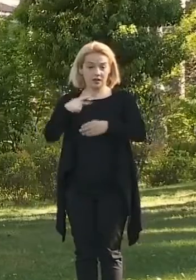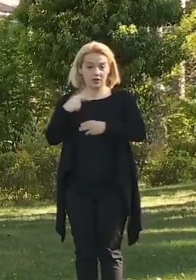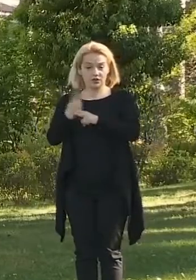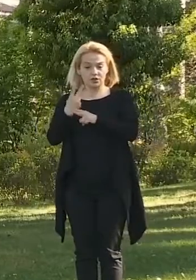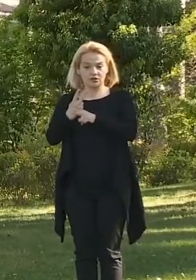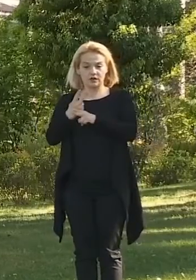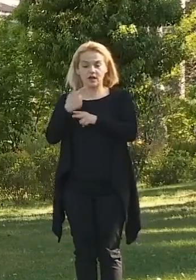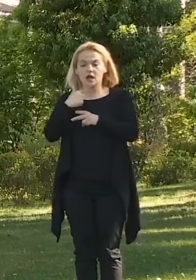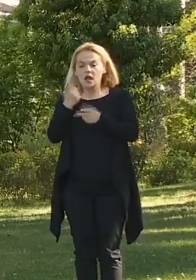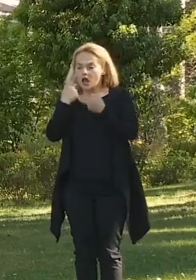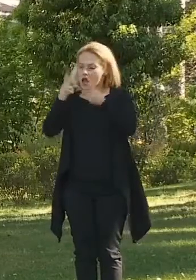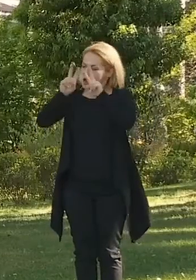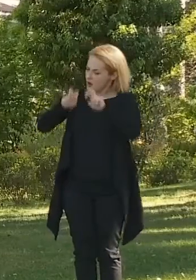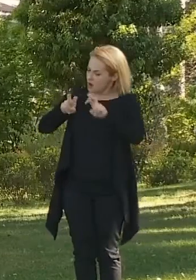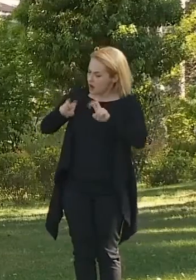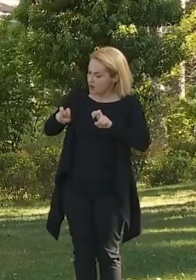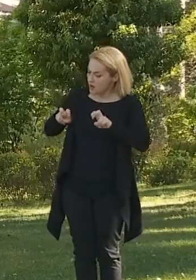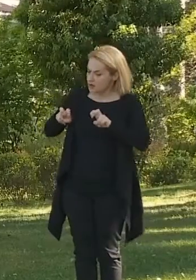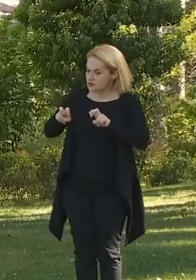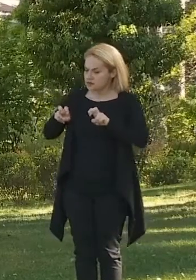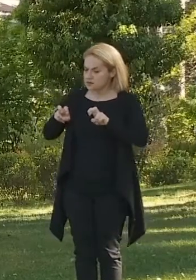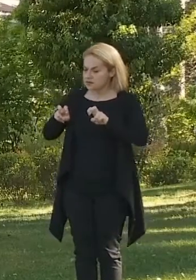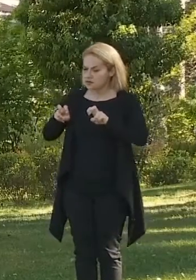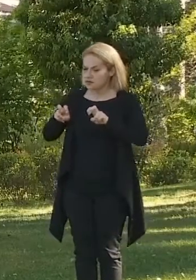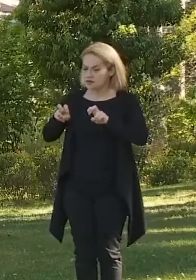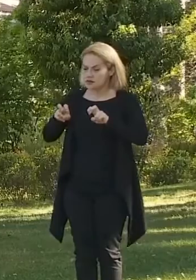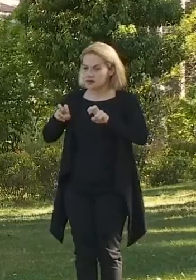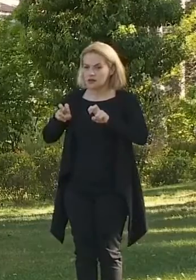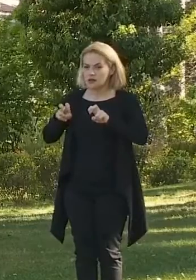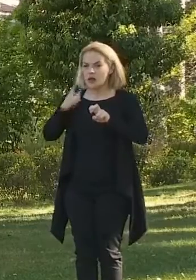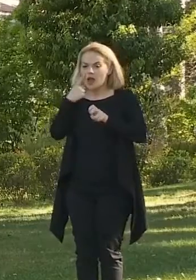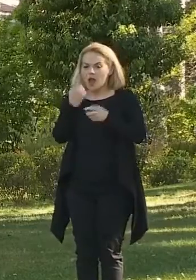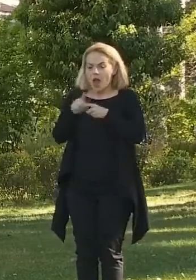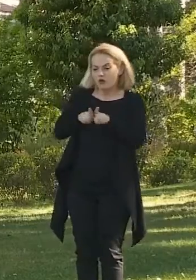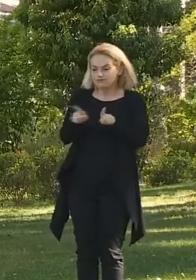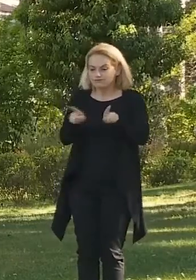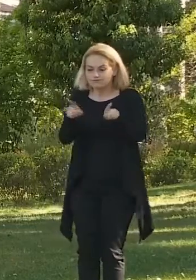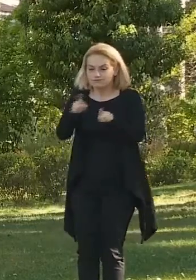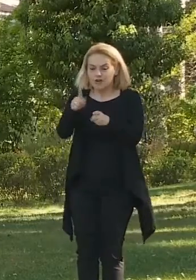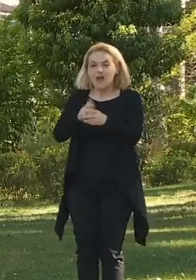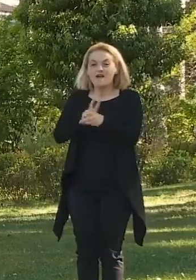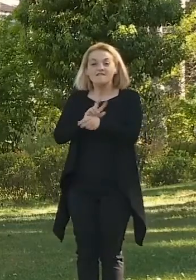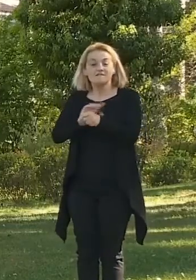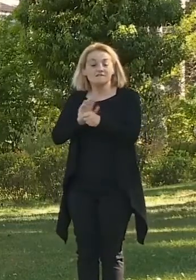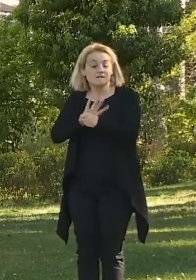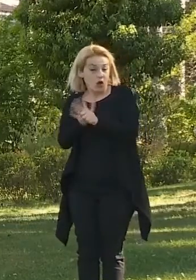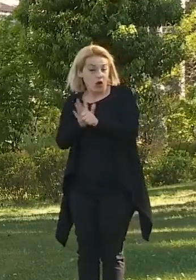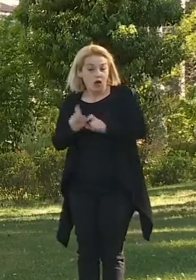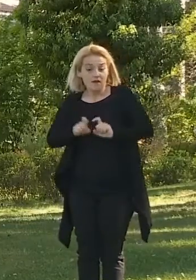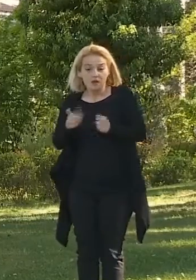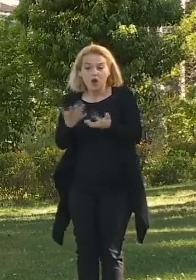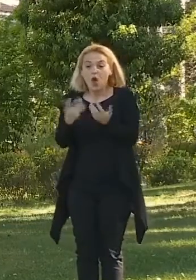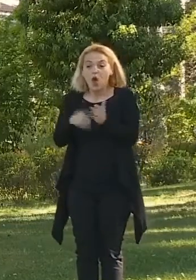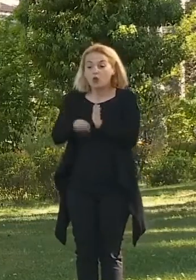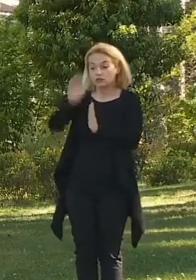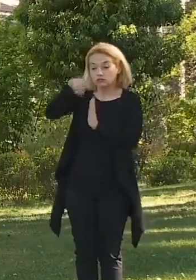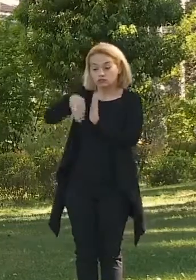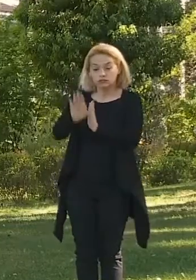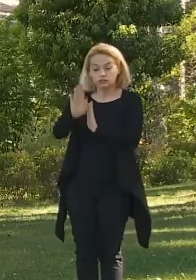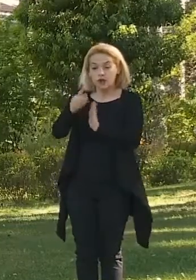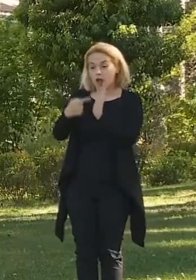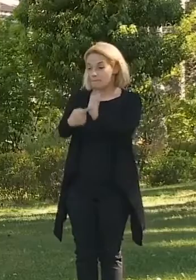Како што со консензус ги одложивме изборите, со консензус ќе ги договориме. Во духот на таа консензуалност се надевам дека ќе одредиме датум за избори.